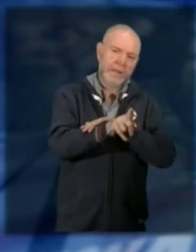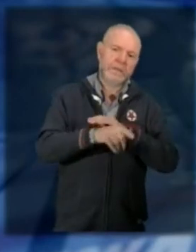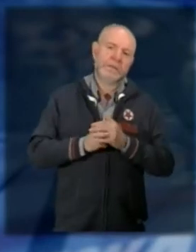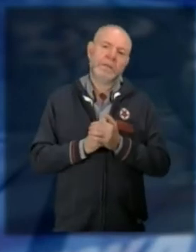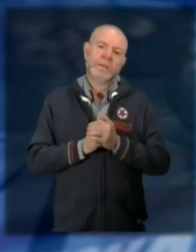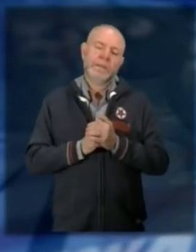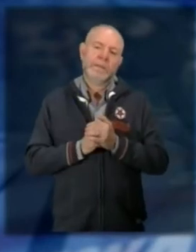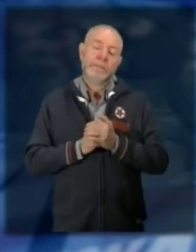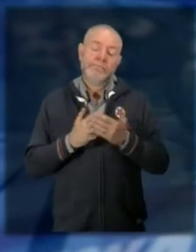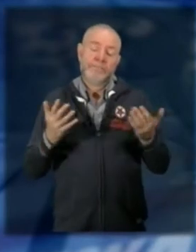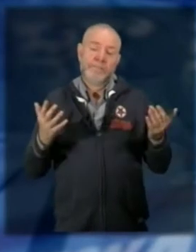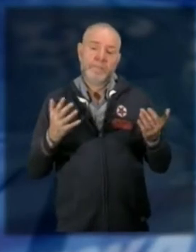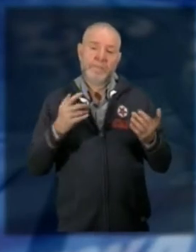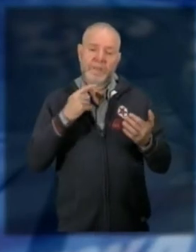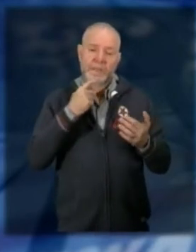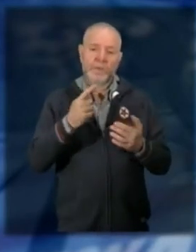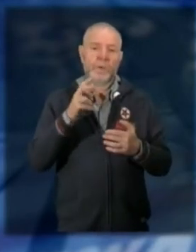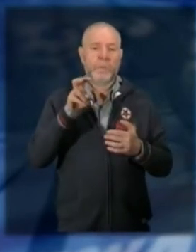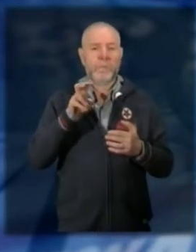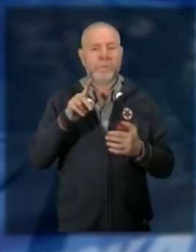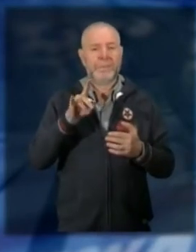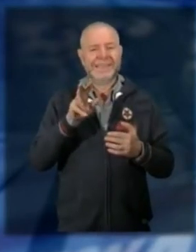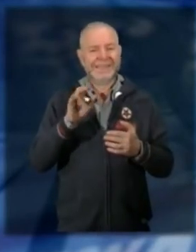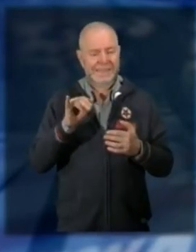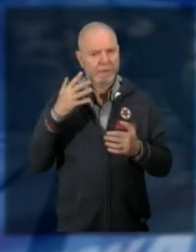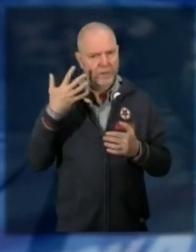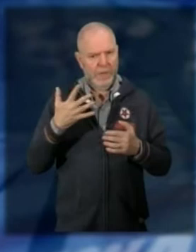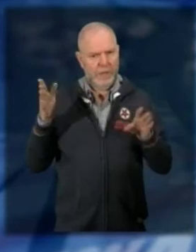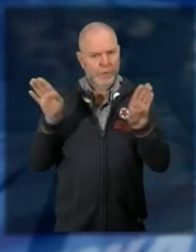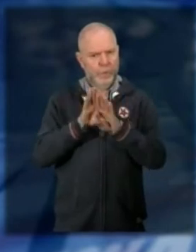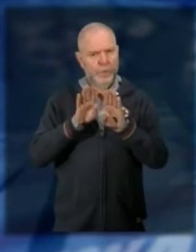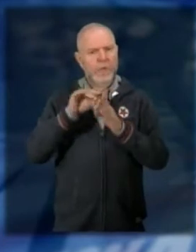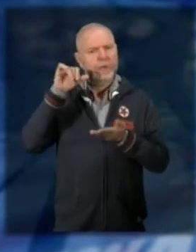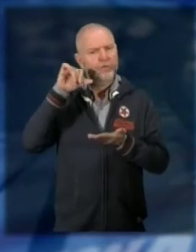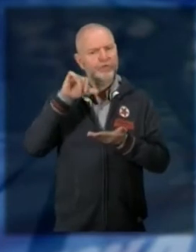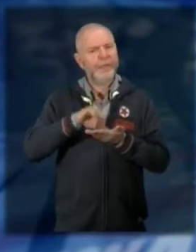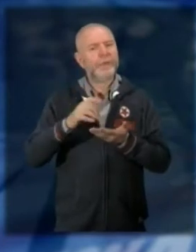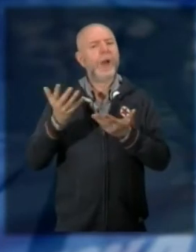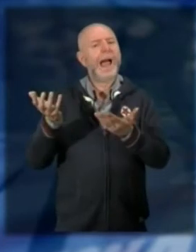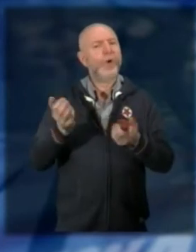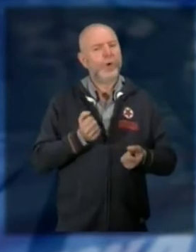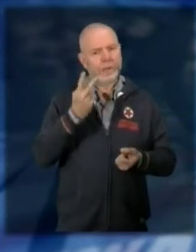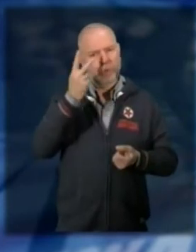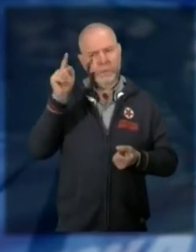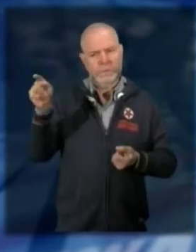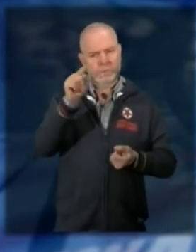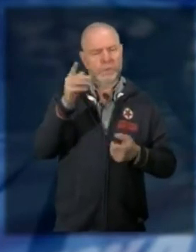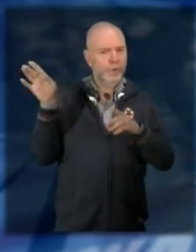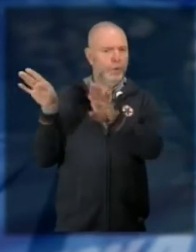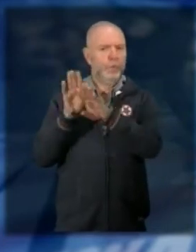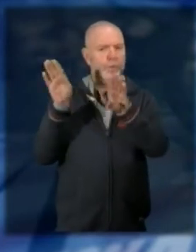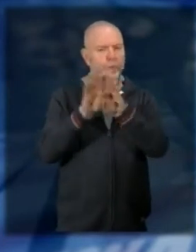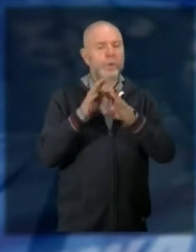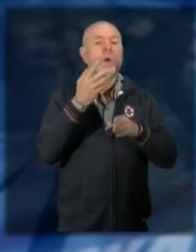dal suo insediamento Lucio Pizzi ha già fatto chiudere i centri di accoglienza di piazza Matteotti e di via Mendola nell'ottica di una